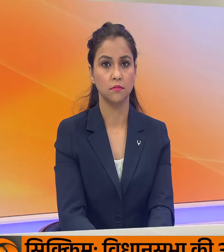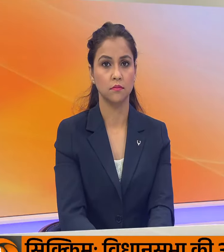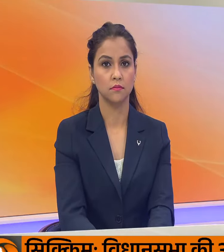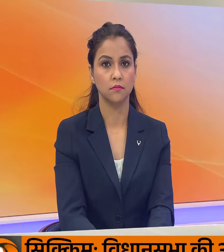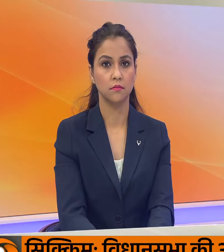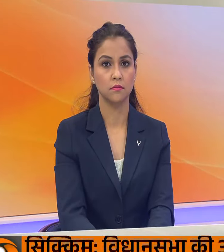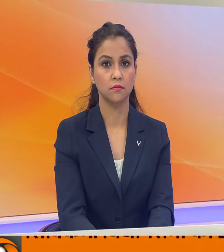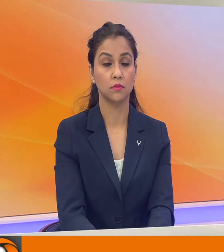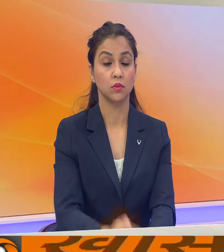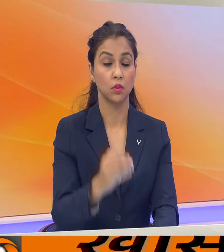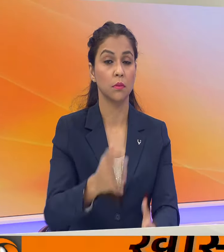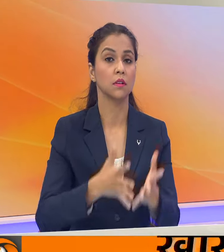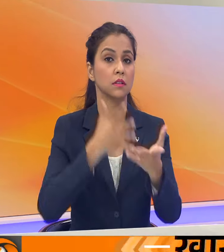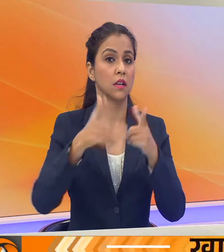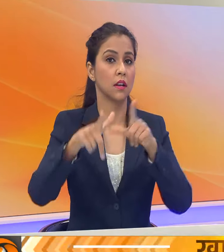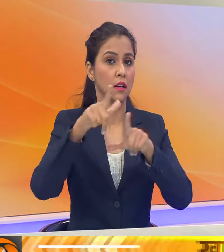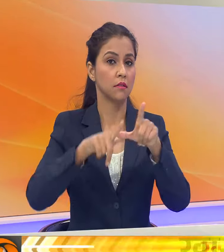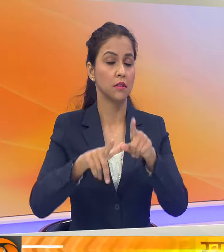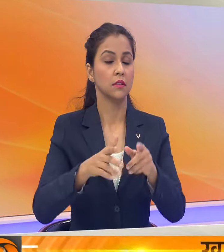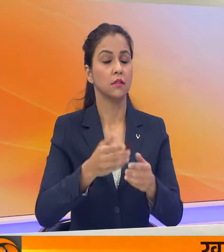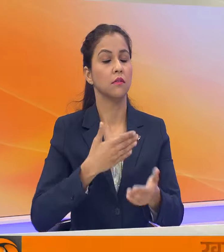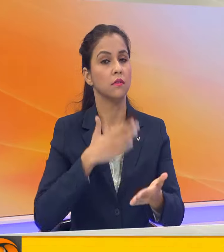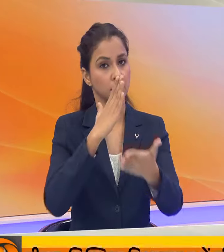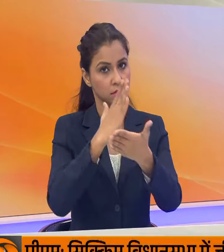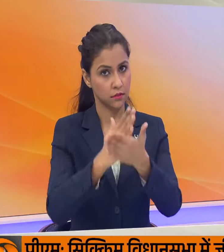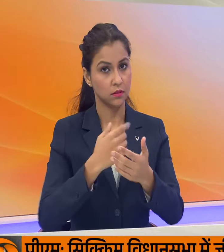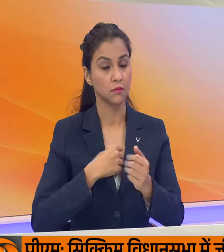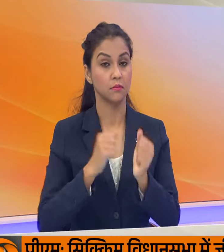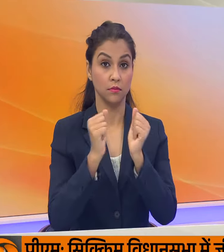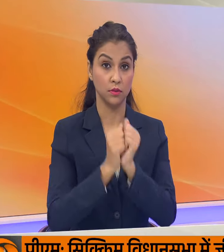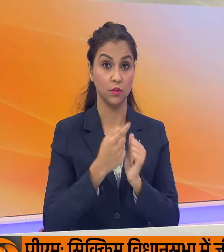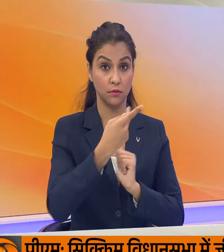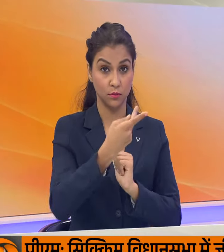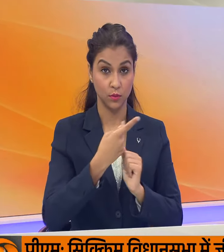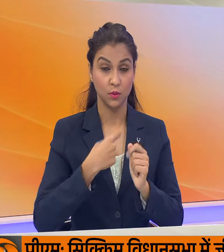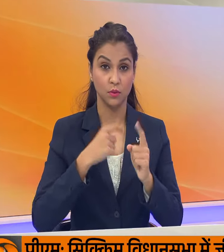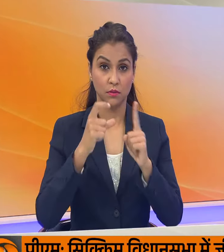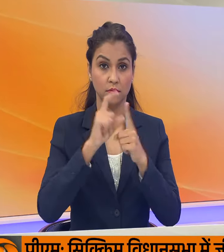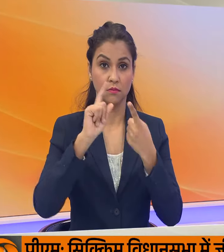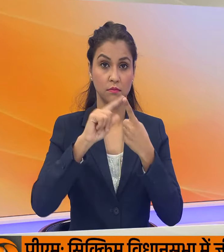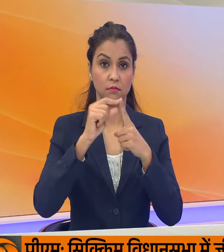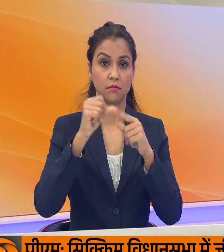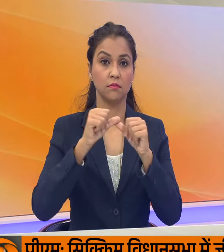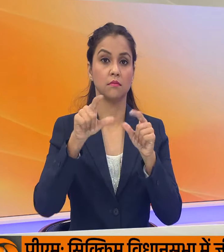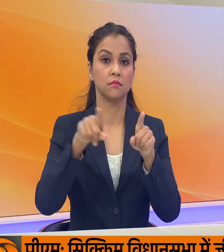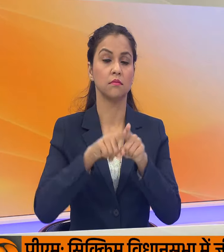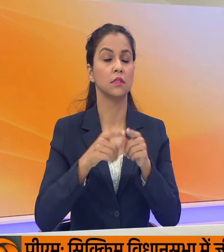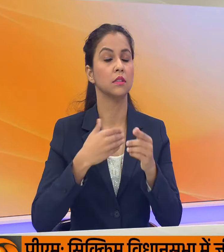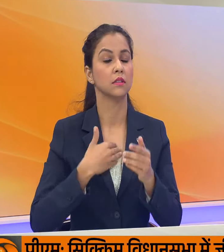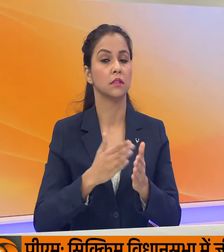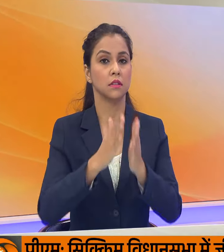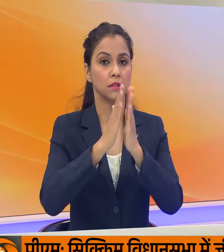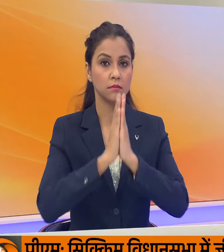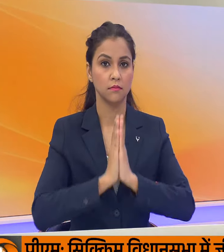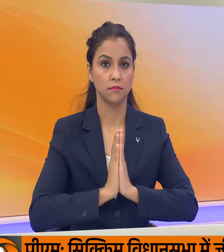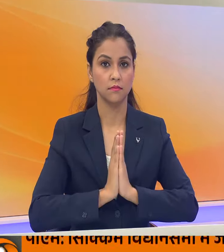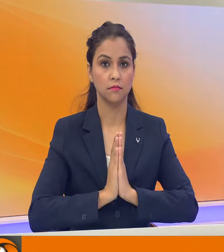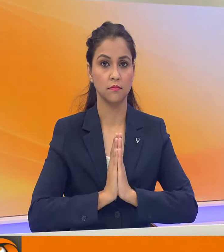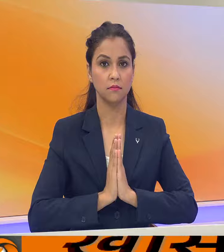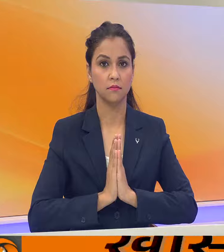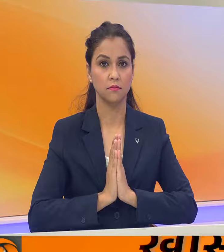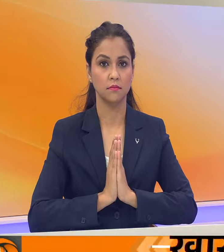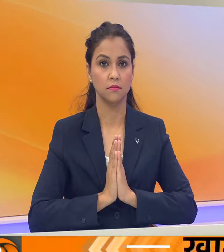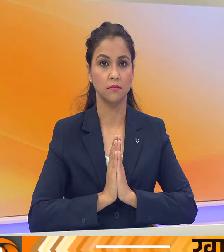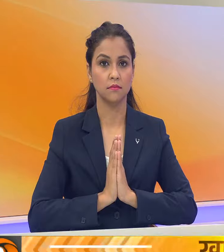तो हमारे सांकितिक बॉलिटन में फलहार इतना ही मुझे और मेरी सहियोगी देपाली को यहीं अनुमती दी नमस्कार